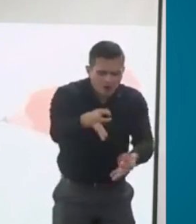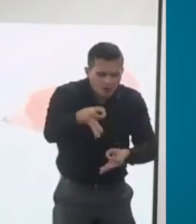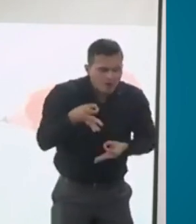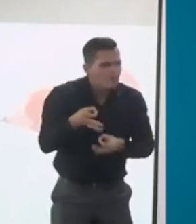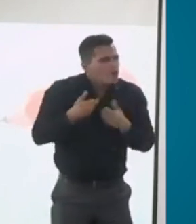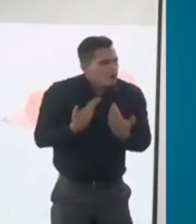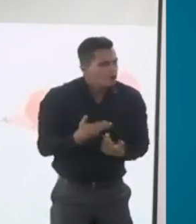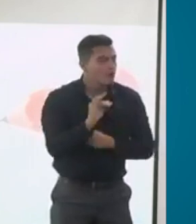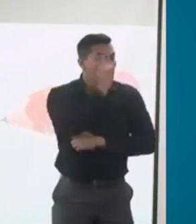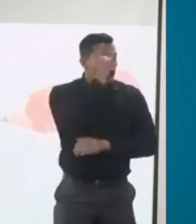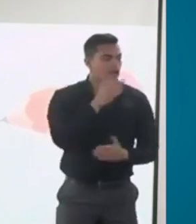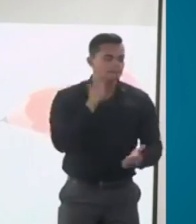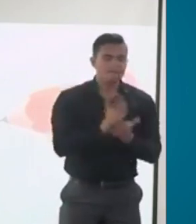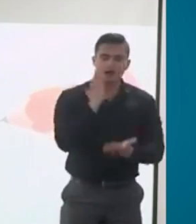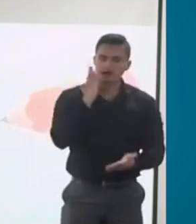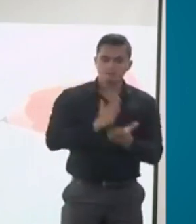haber pasado por la ARL?